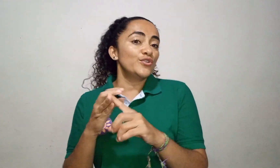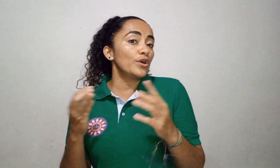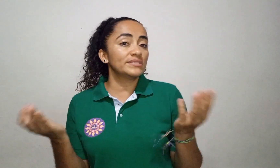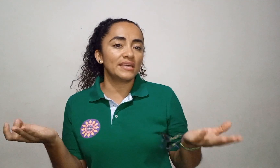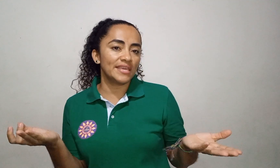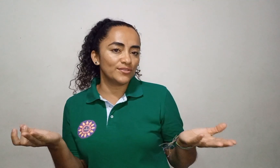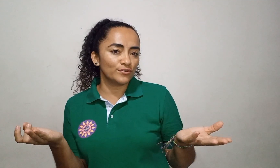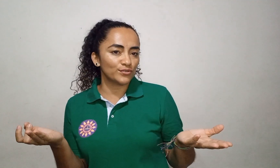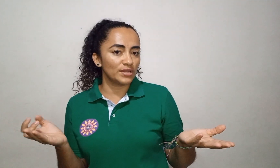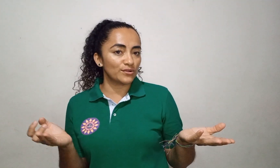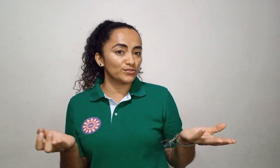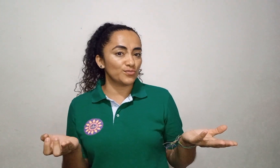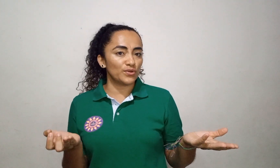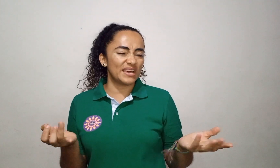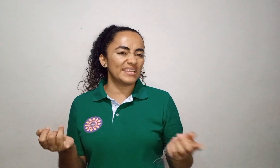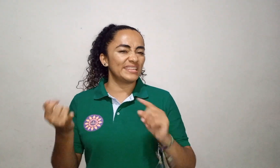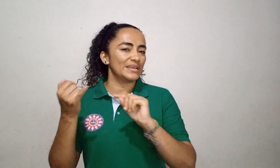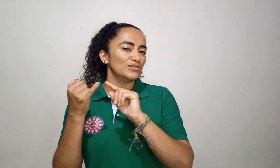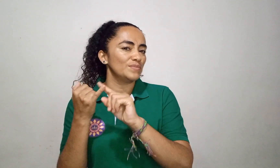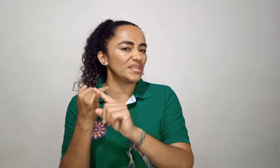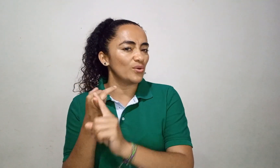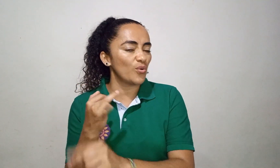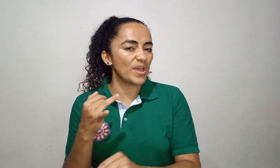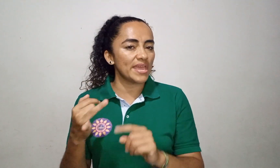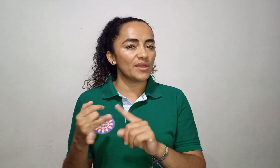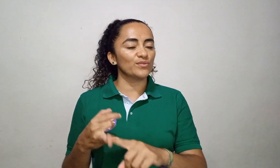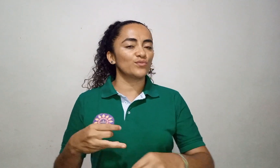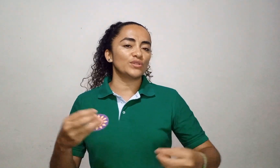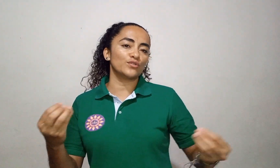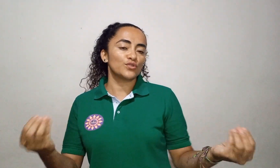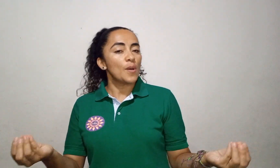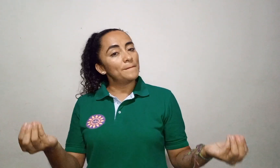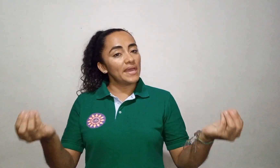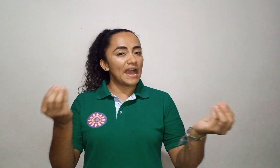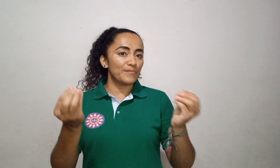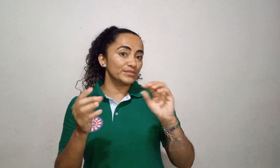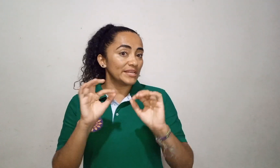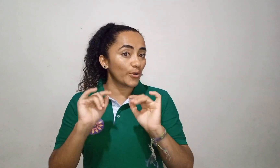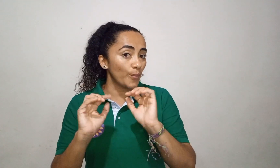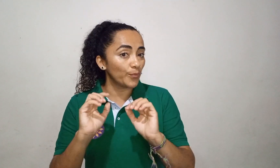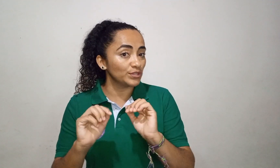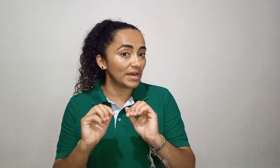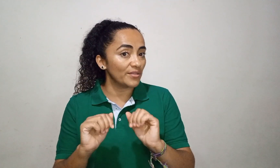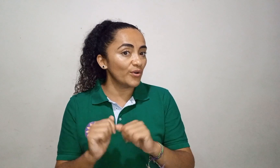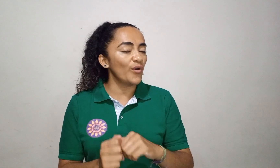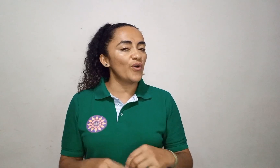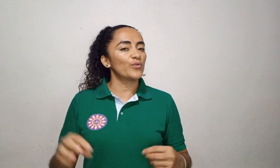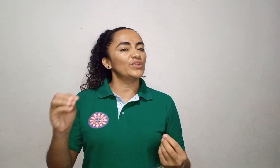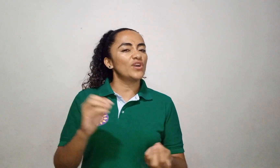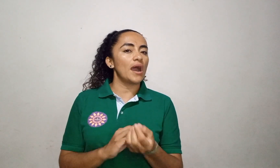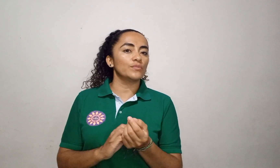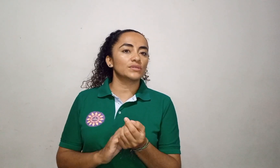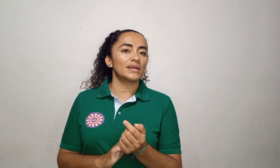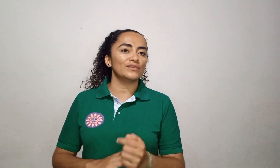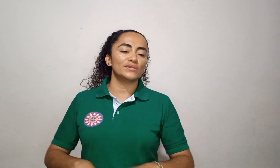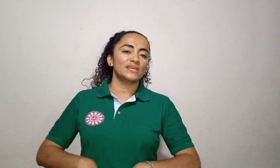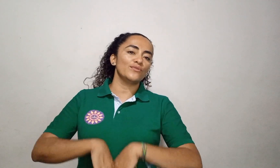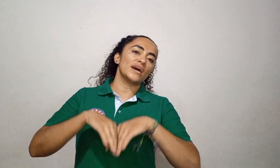no excediéndonos con el consumo de la energía en los videojuegos, cuando nos pegamos del computador, cuando dejamos cargando el celular